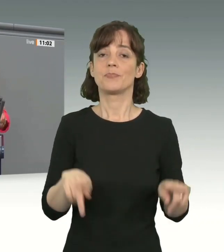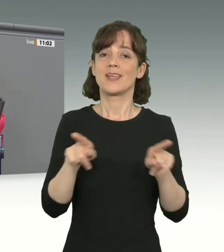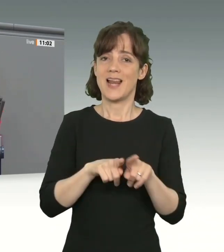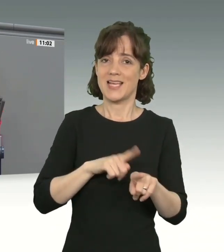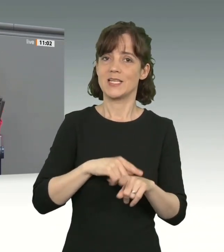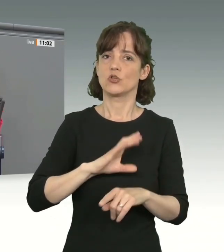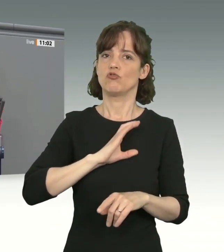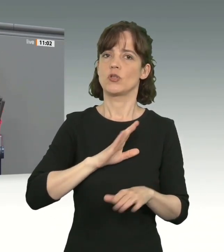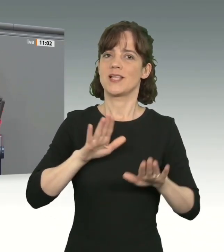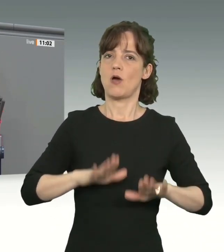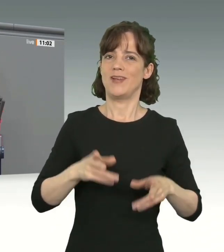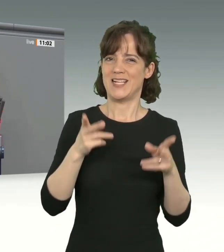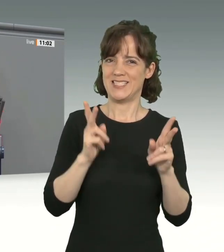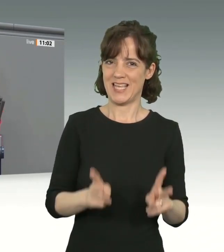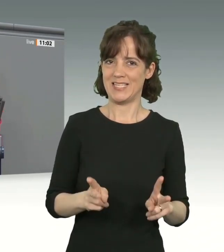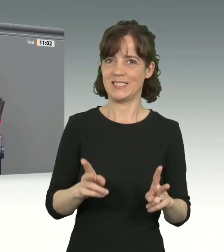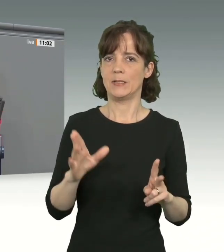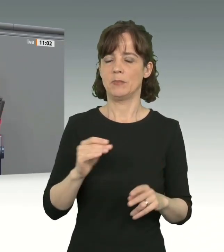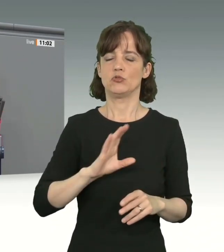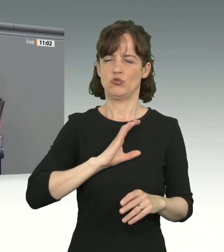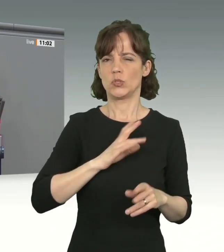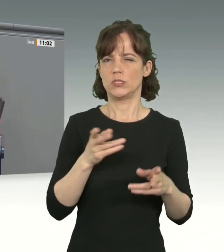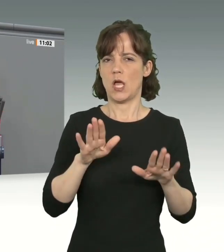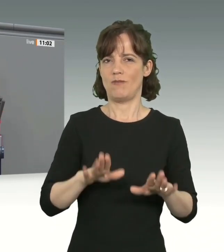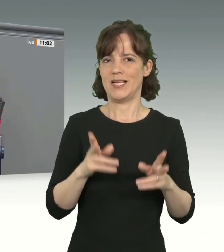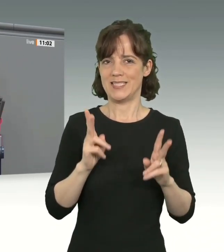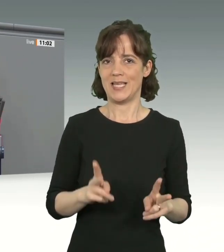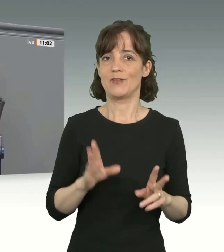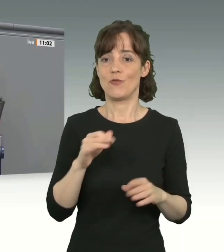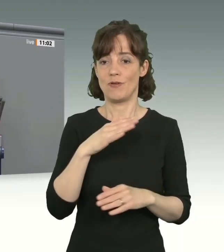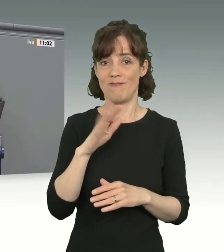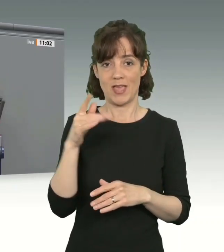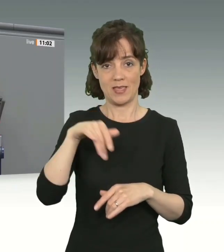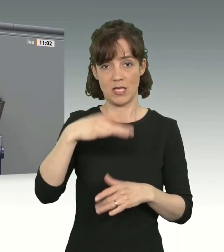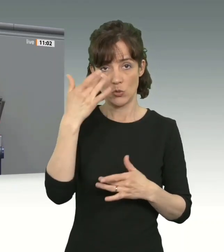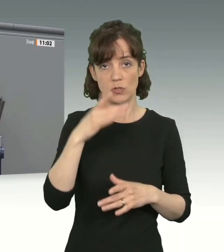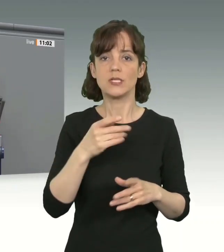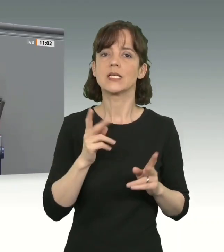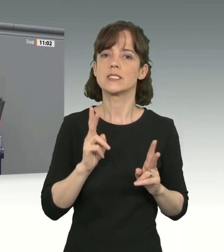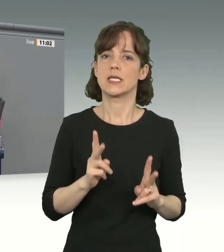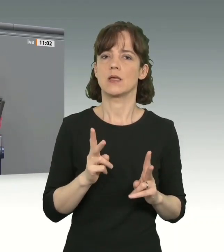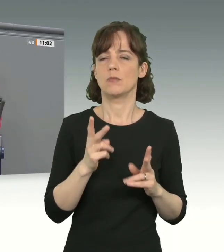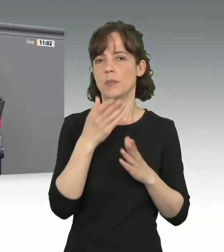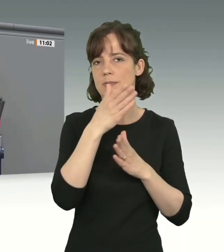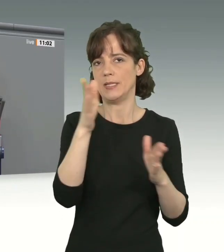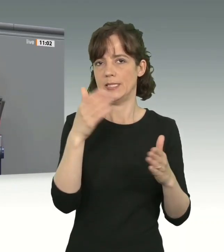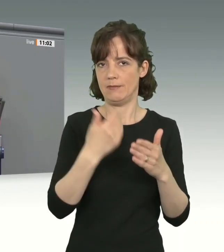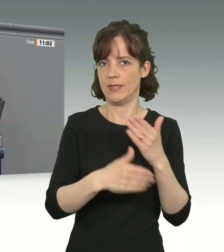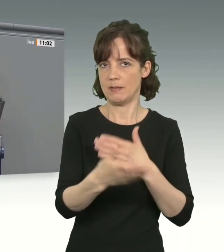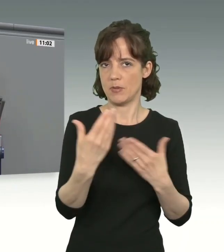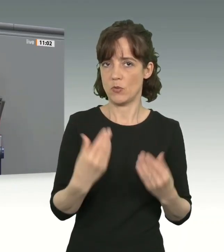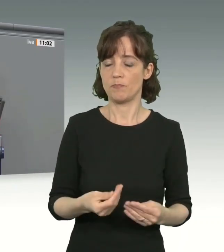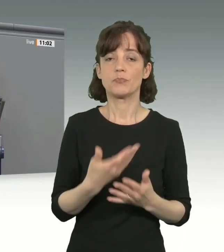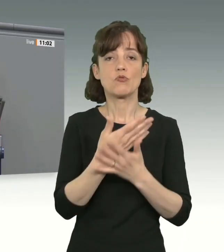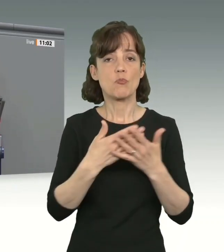Chancenaufenthaltsrecht vielen Geduldeten eine sichere Aufenthaltsperspektive. Wir öffnen die